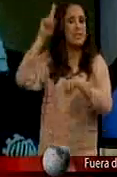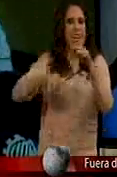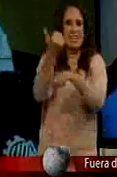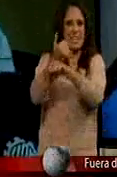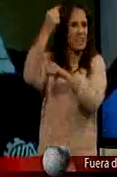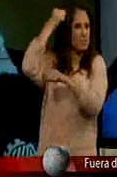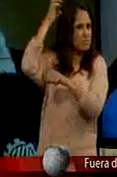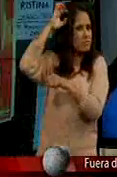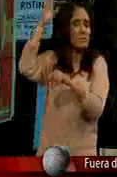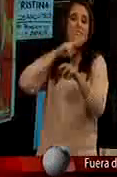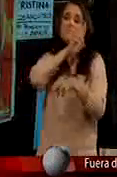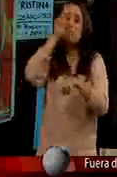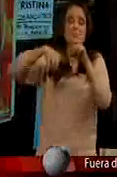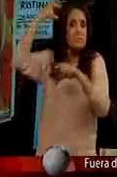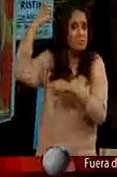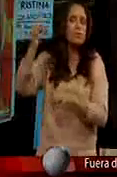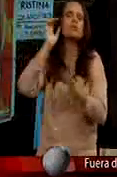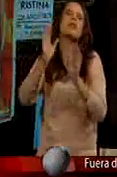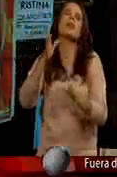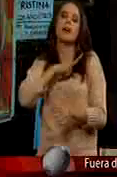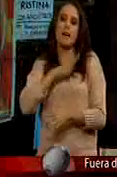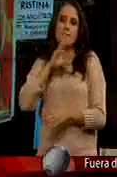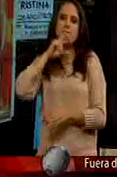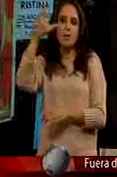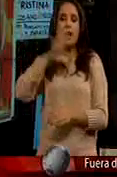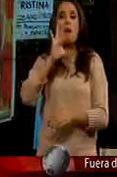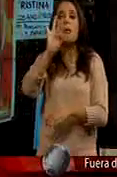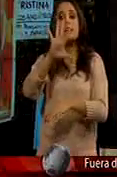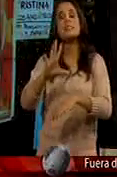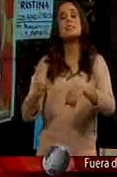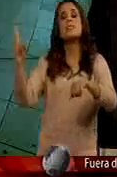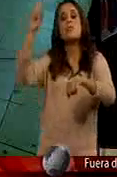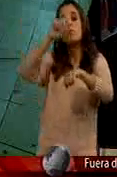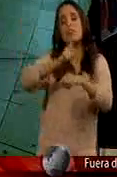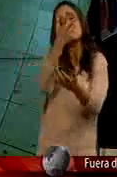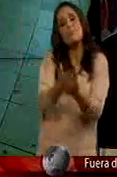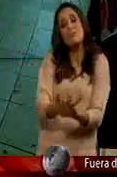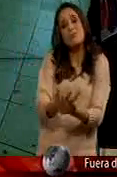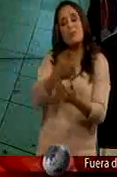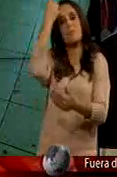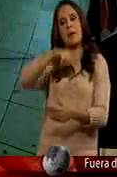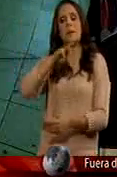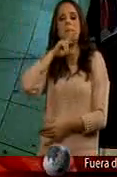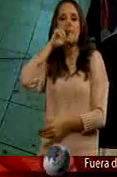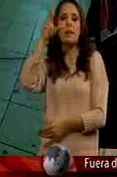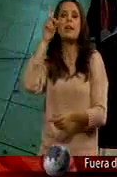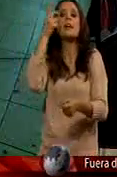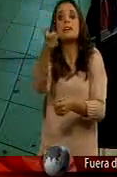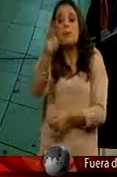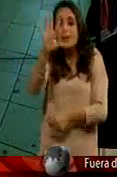hematoma craneal Se habla De cuarenta y cinco días Para que se recupere ¿Quién gobernará Esos cuarenta y cinco días